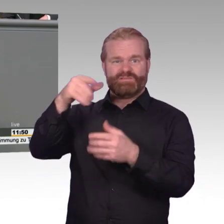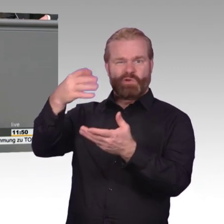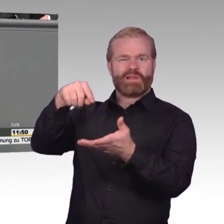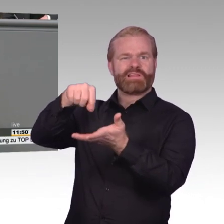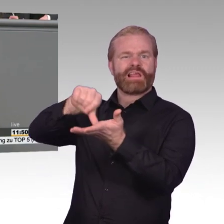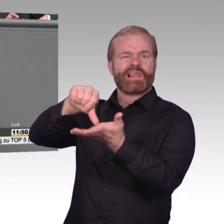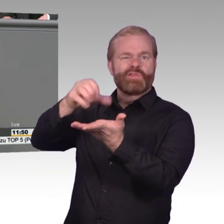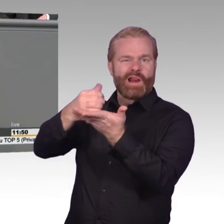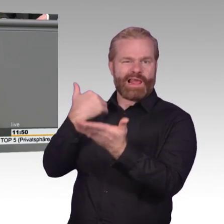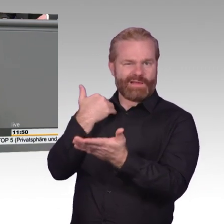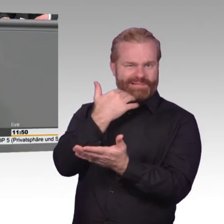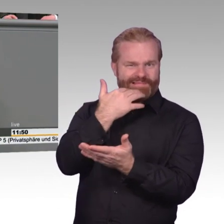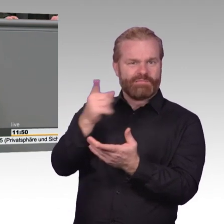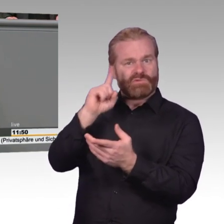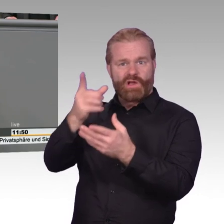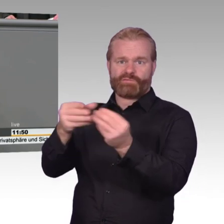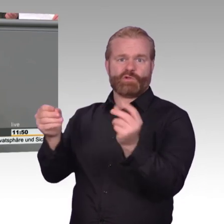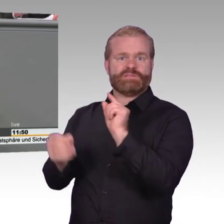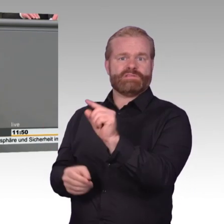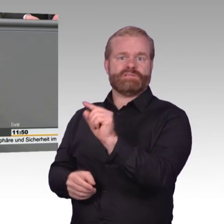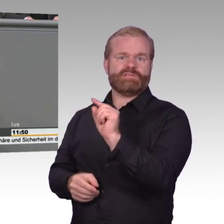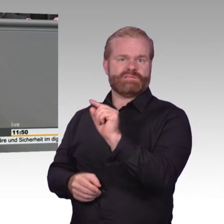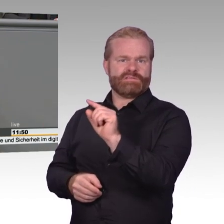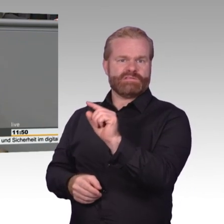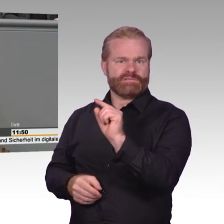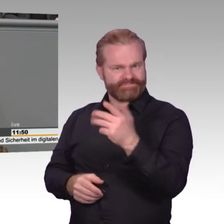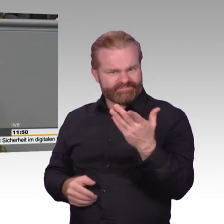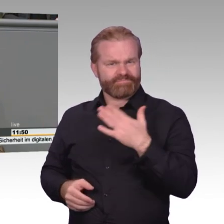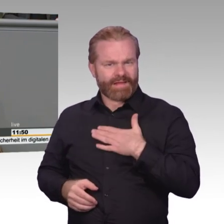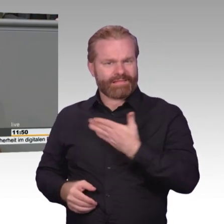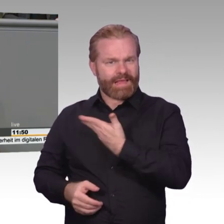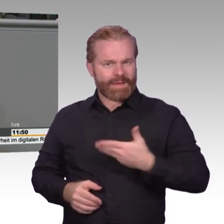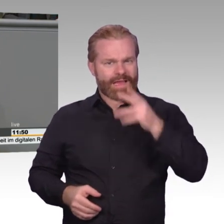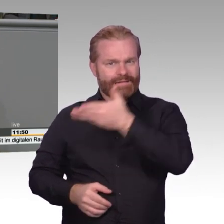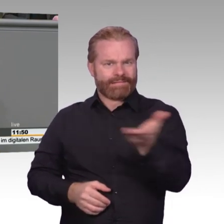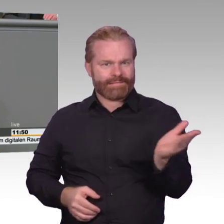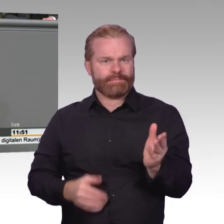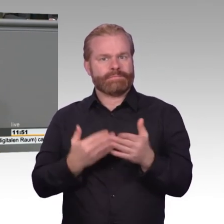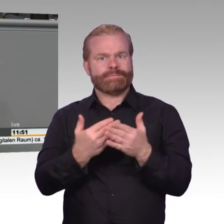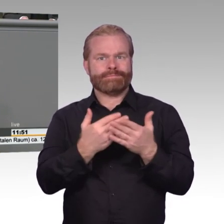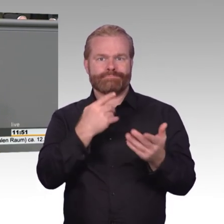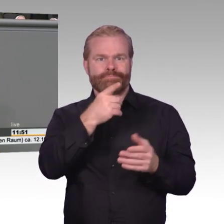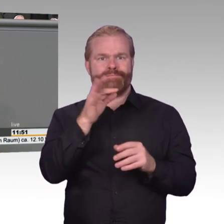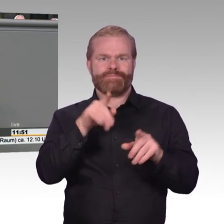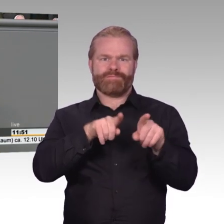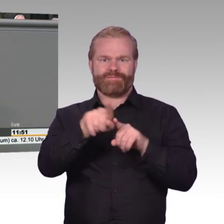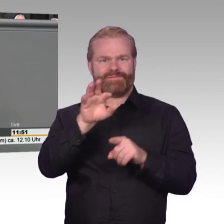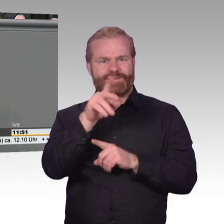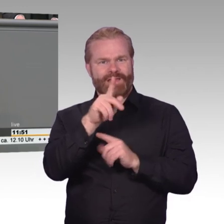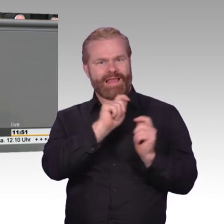Innenministerium. Dann hätten wir endlich eine Stelle in diesem Land, die die Kernaufgabe wahrnimmt, die digitale Sicherheit, das IT